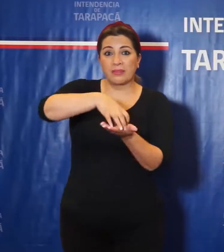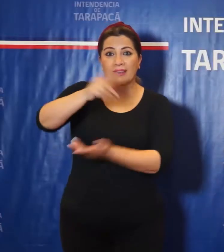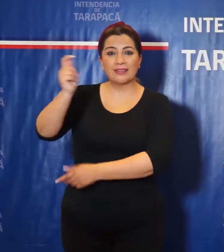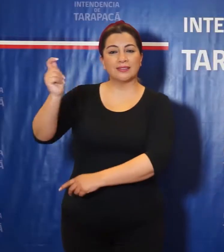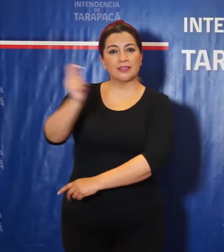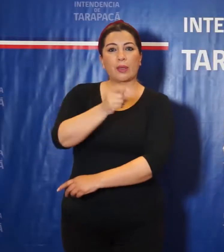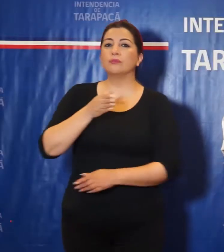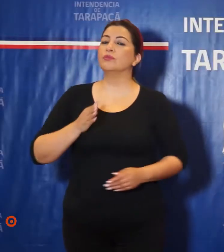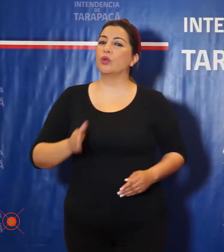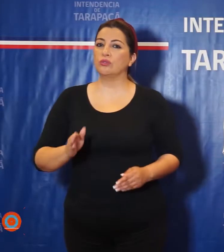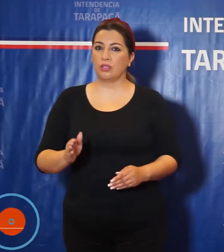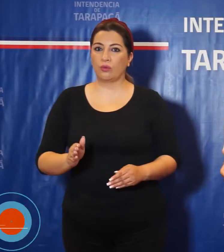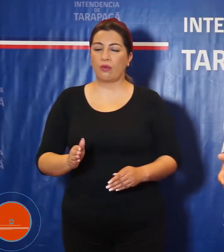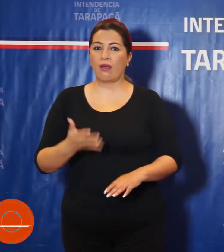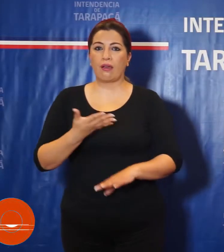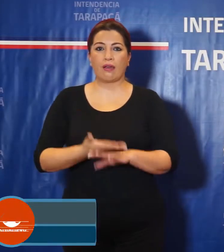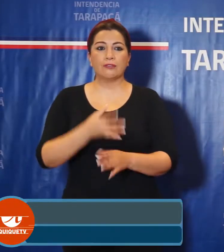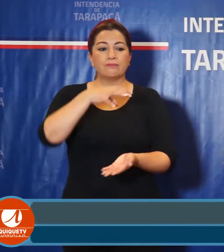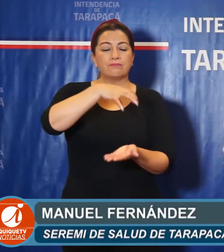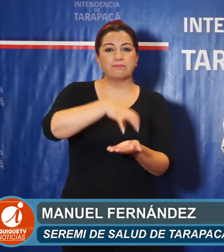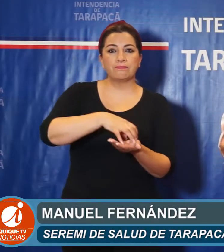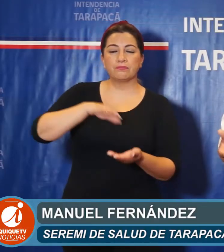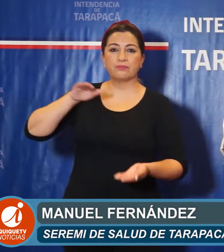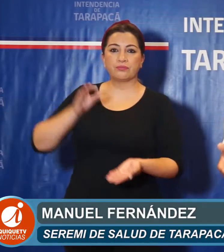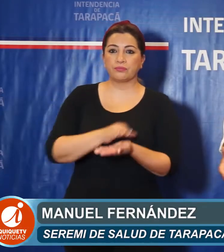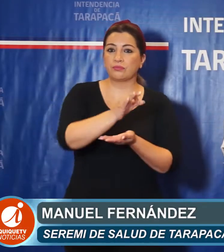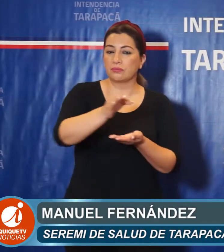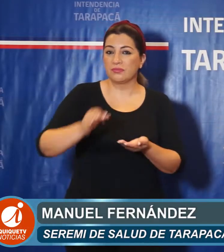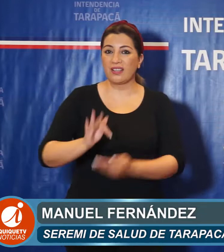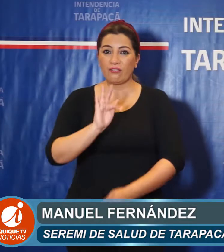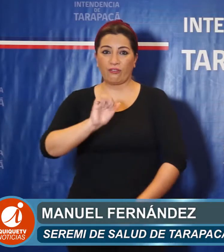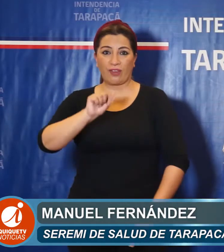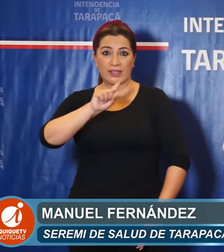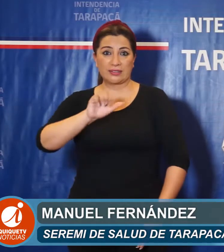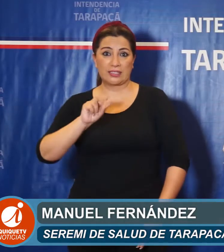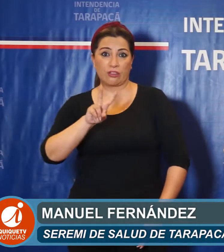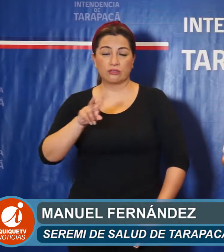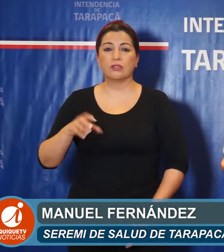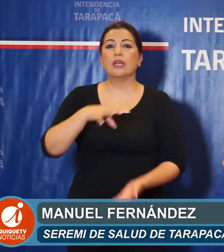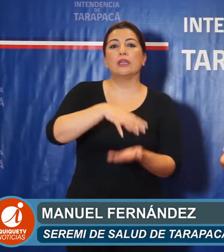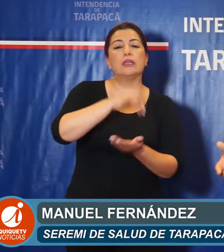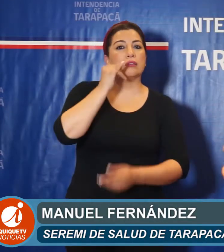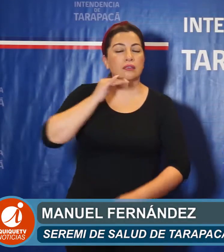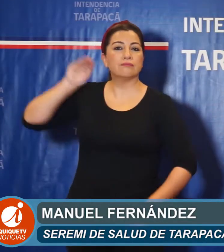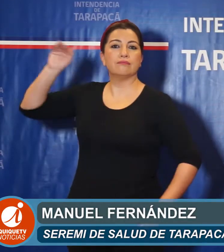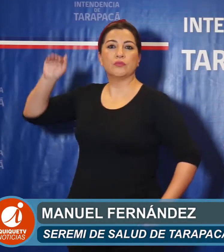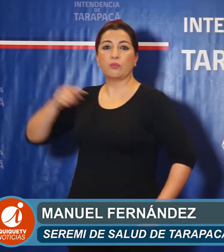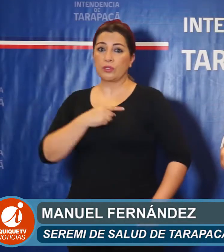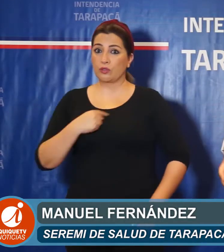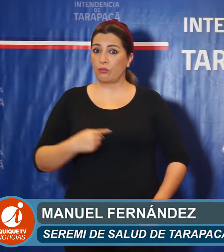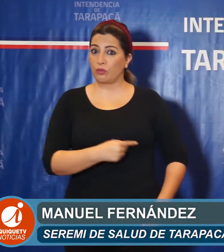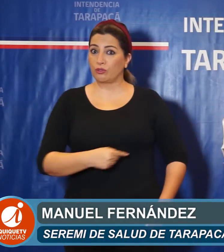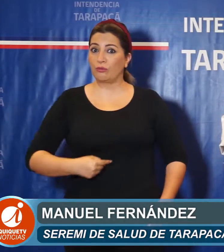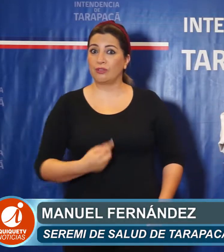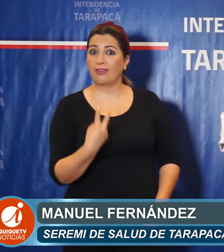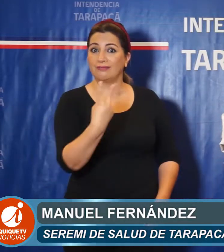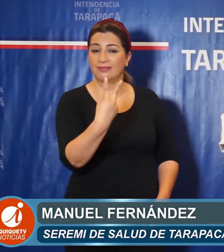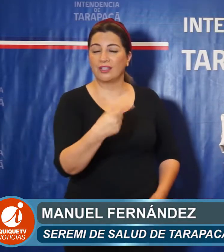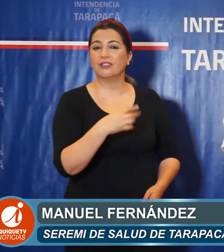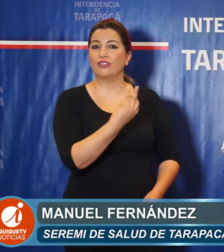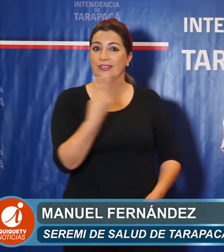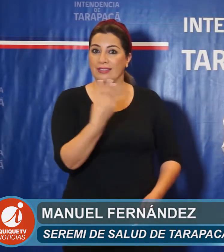Tarapacá mantiene tres comunas en transición, que es el paso 2, correspondiente a Iquique, Alto Hospicio y Pozo Almonte, Radio Urbano,